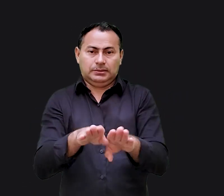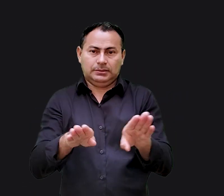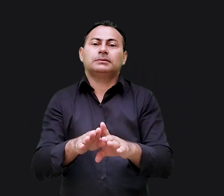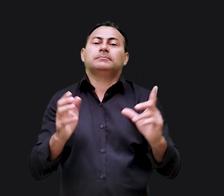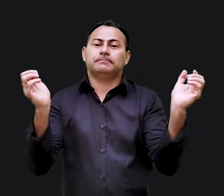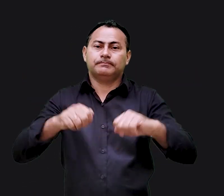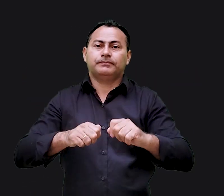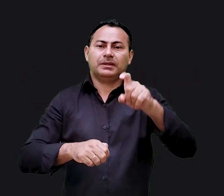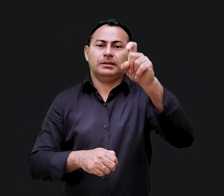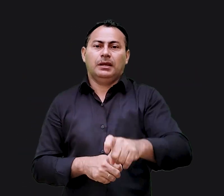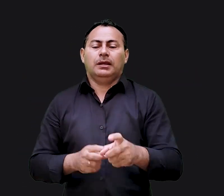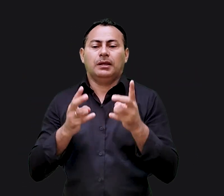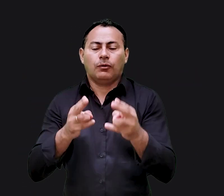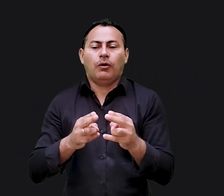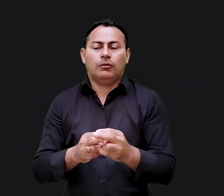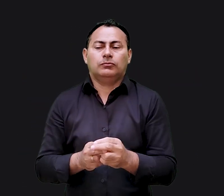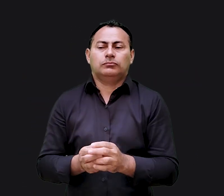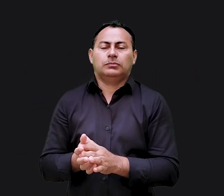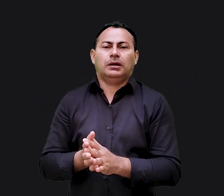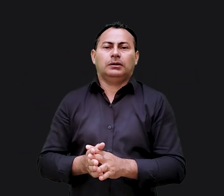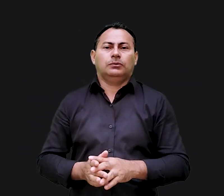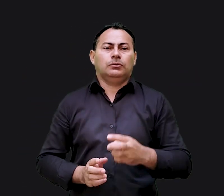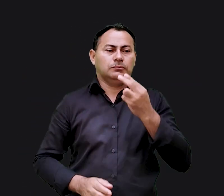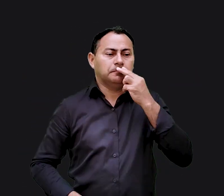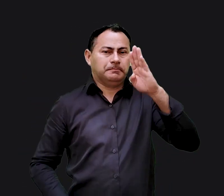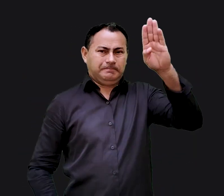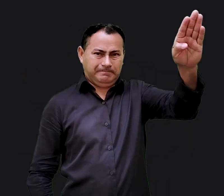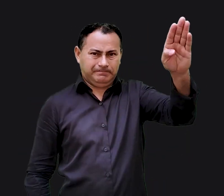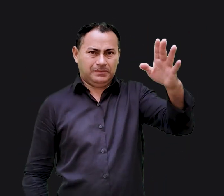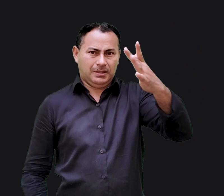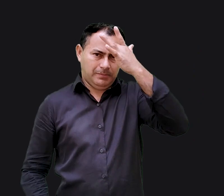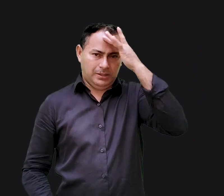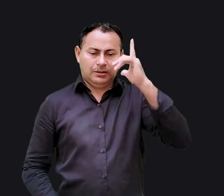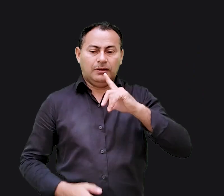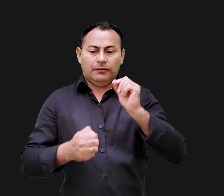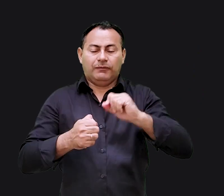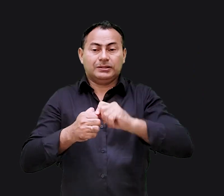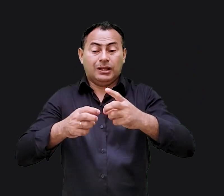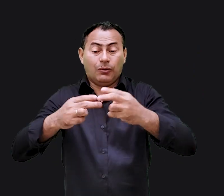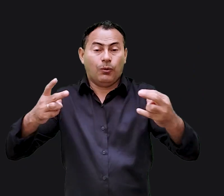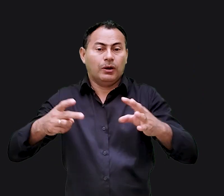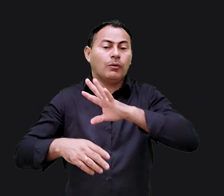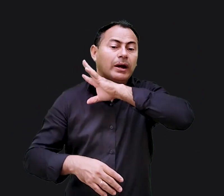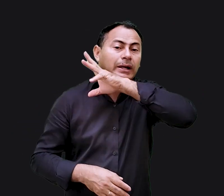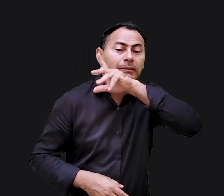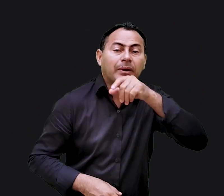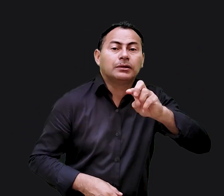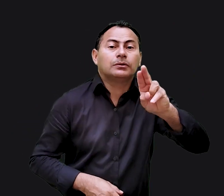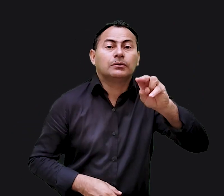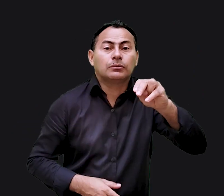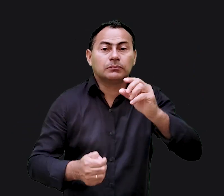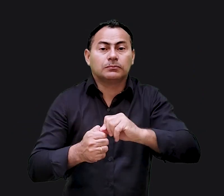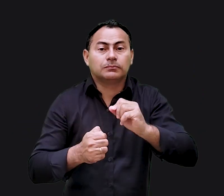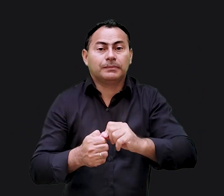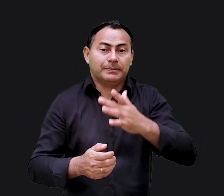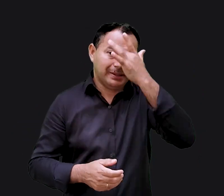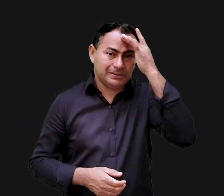a Deus mas também tem a capacidade de ser como Adolf Hitler o homem tem a capacidade de fazer coisas que os animais jamais